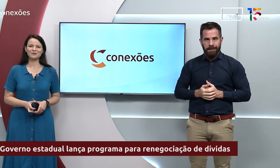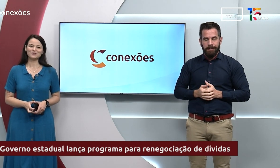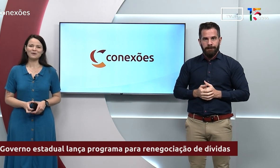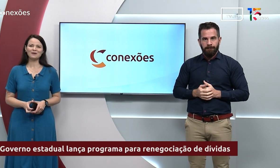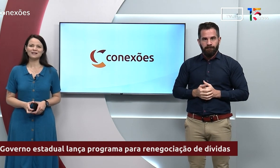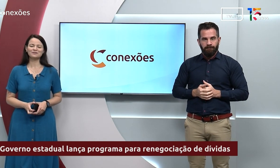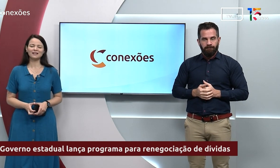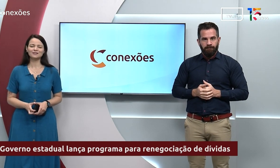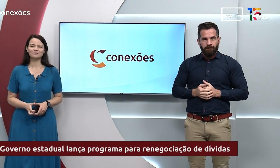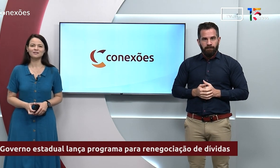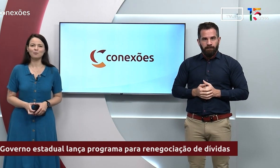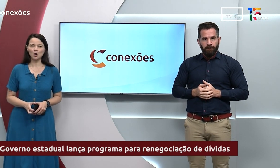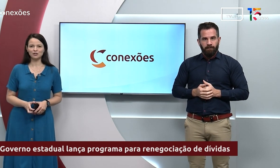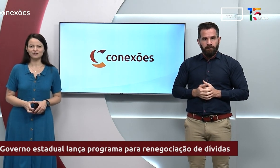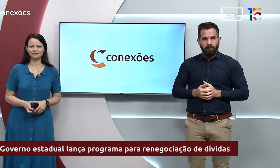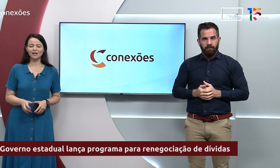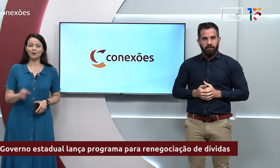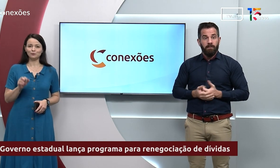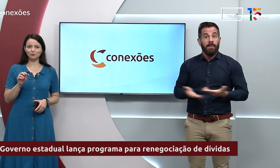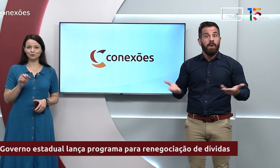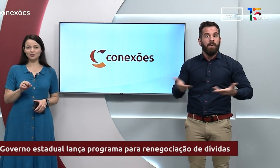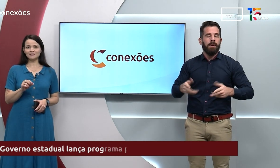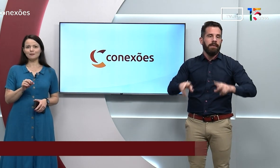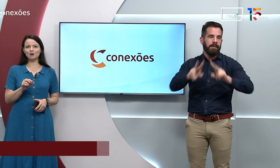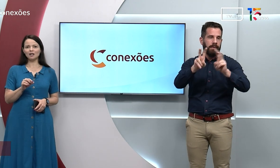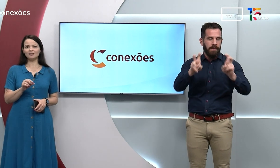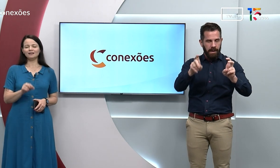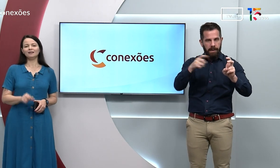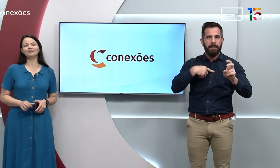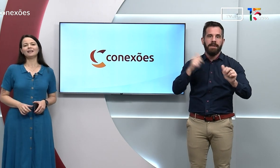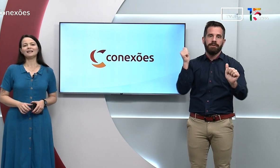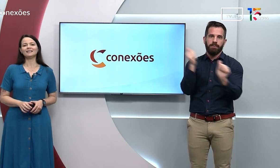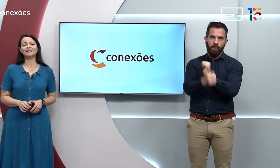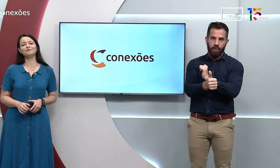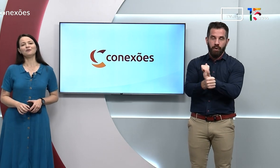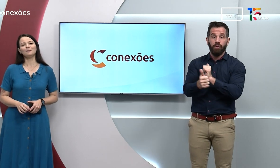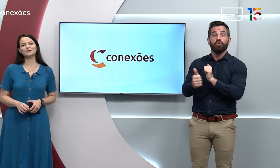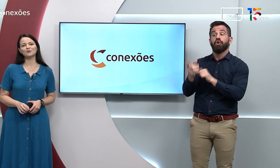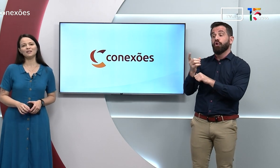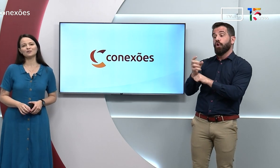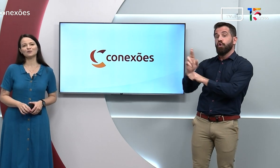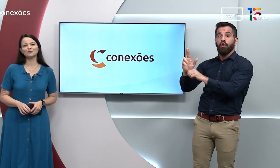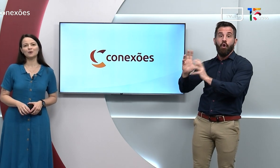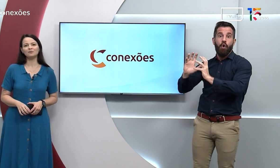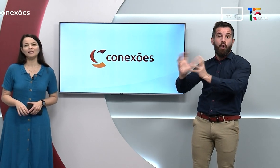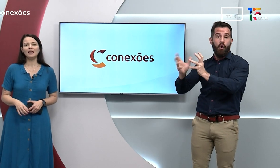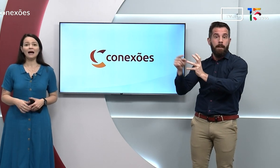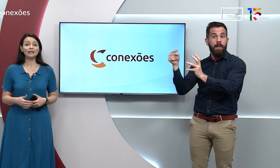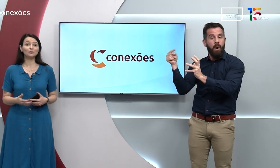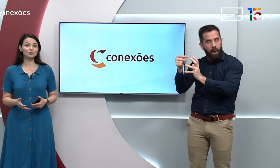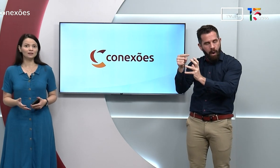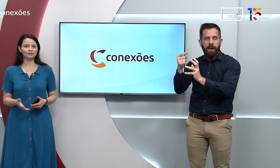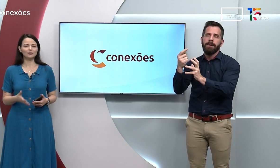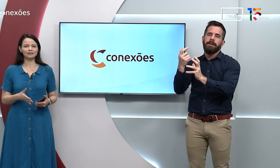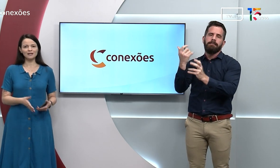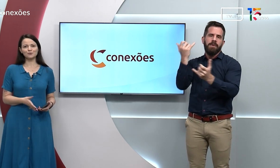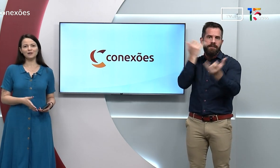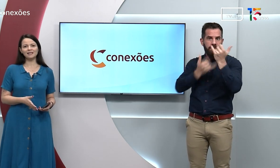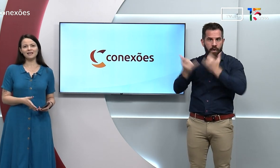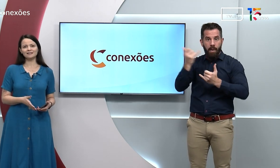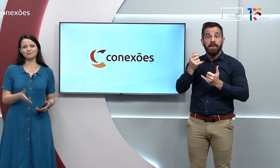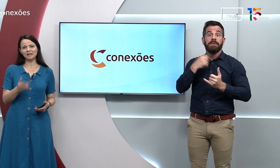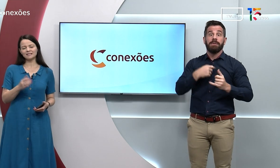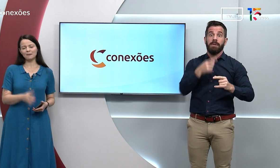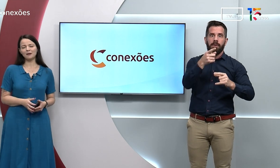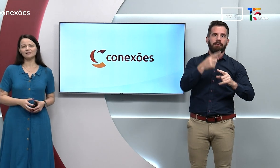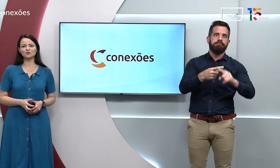Bom, chegou a hora de falar sobre esporte. O Doutores da Bola trazem informações sobre a luta do Atlético